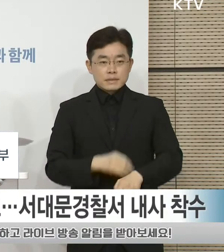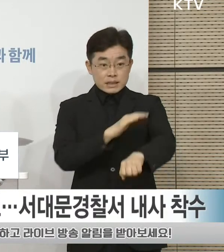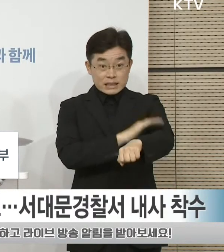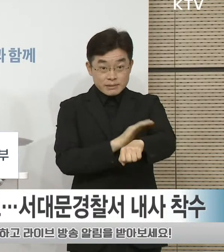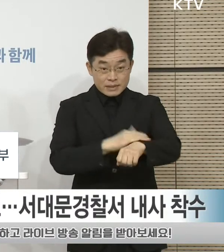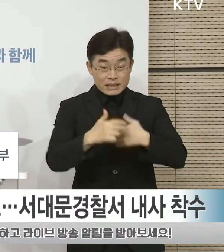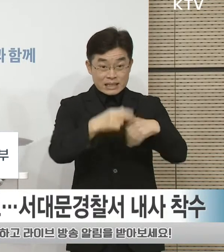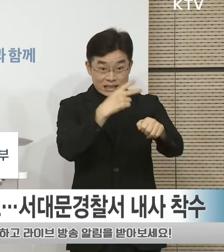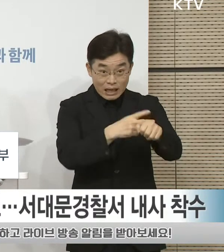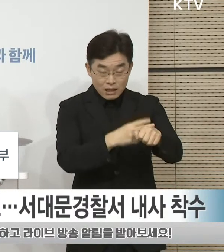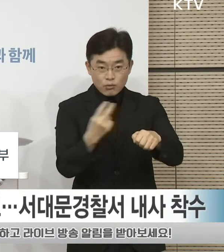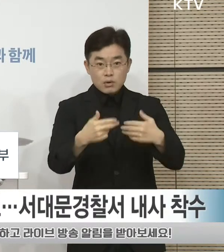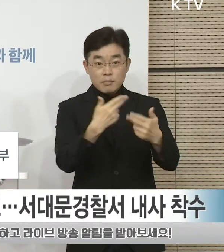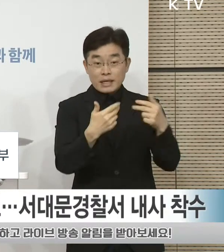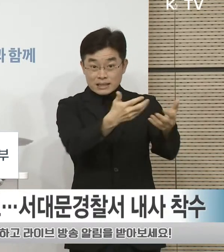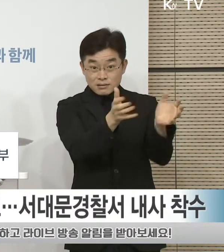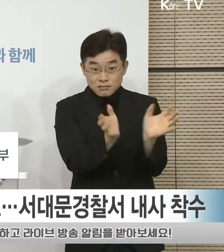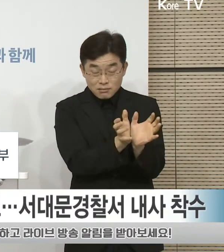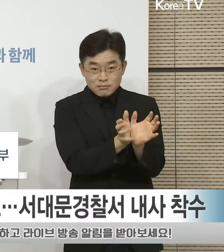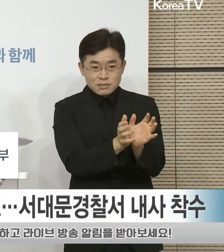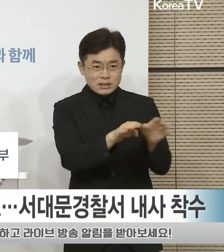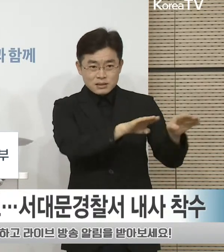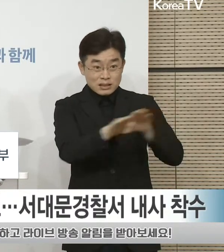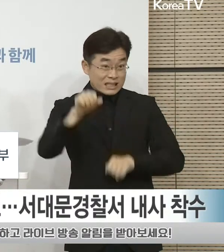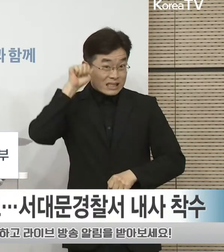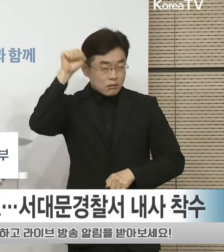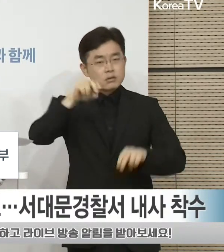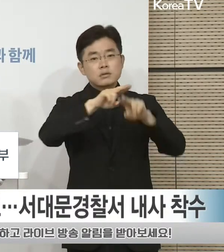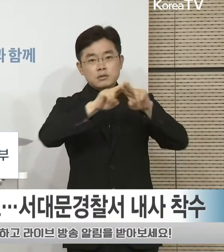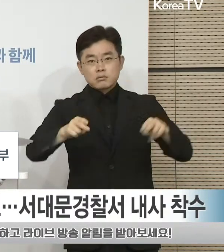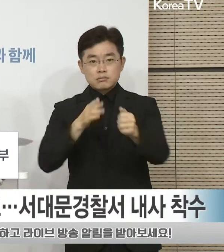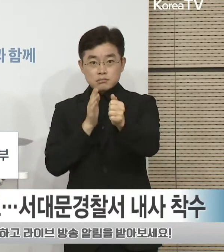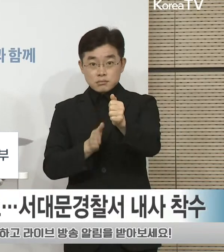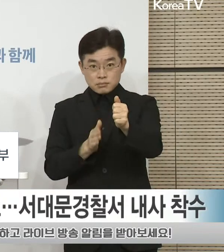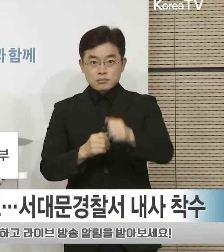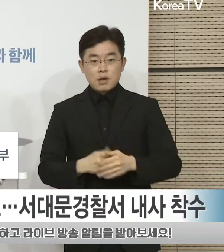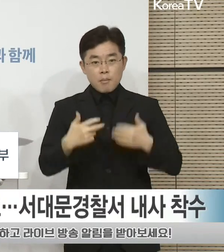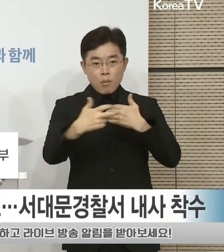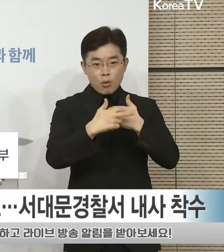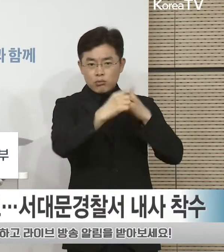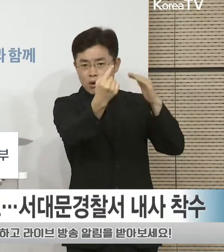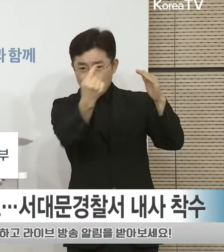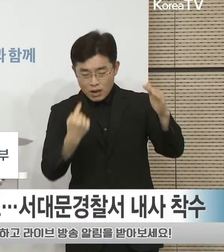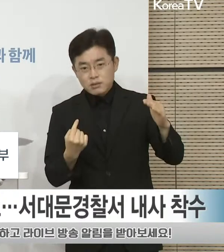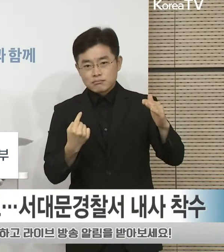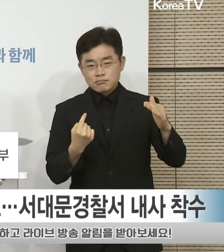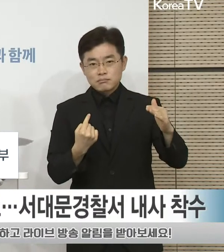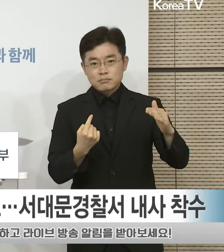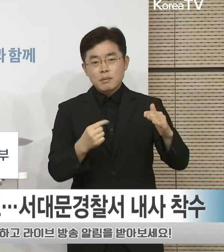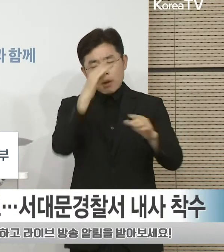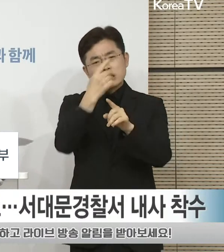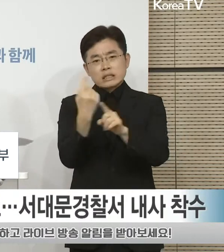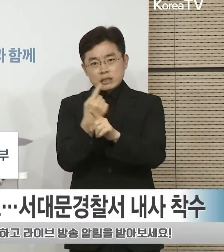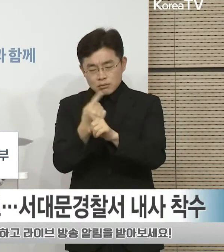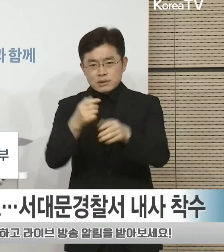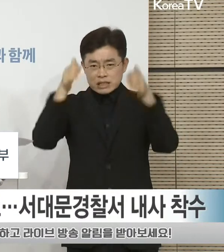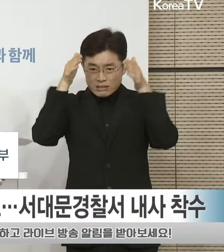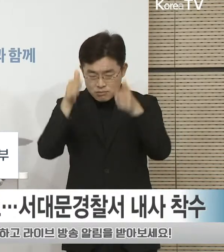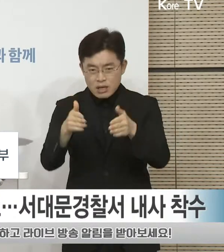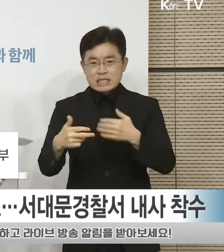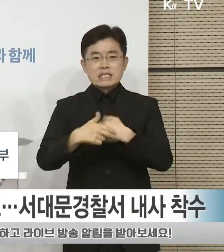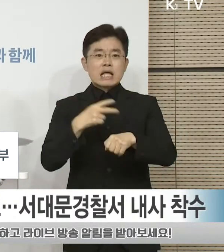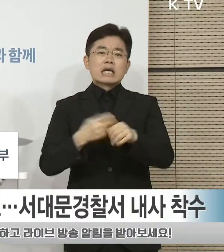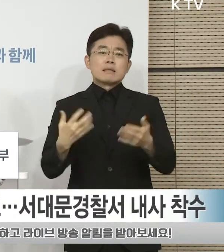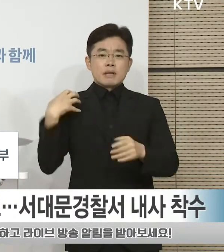의사단체의 집단 휴진을 철회하고 환자의 생명을 지키는 의사로서의 본분과 사명을 다하여